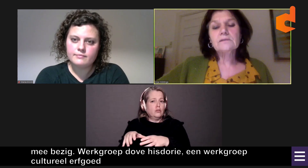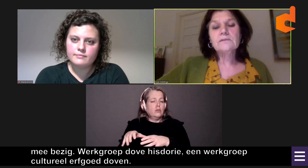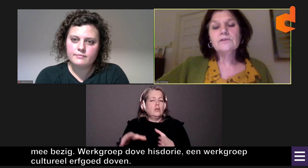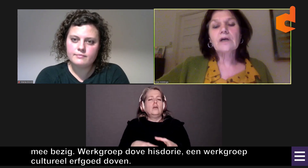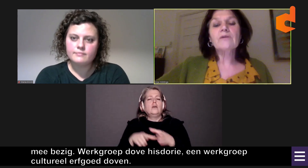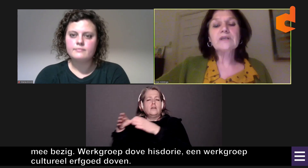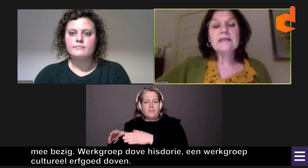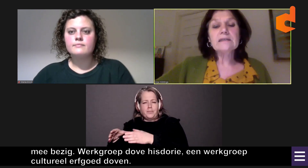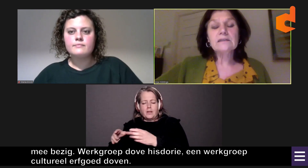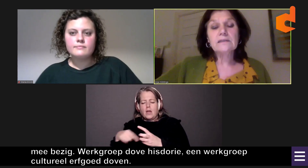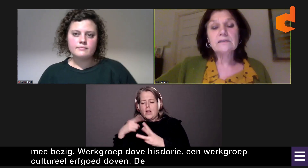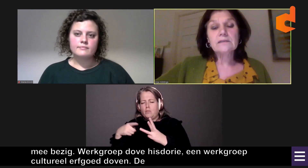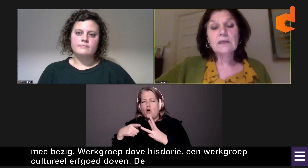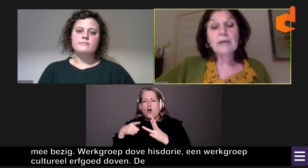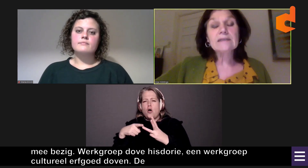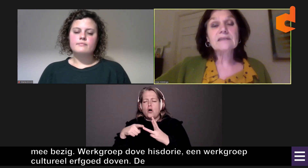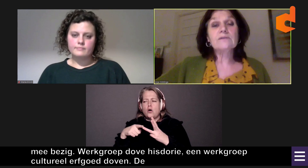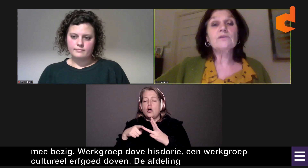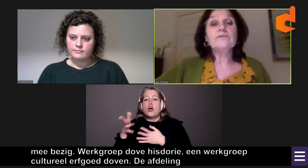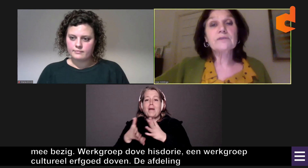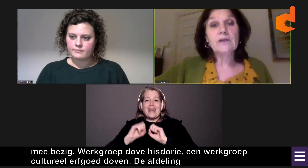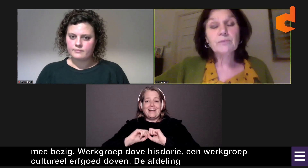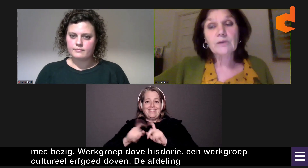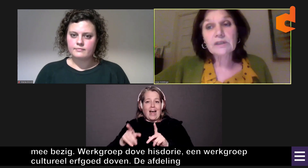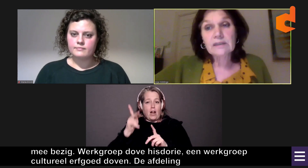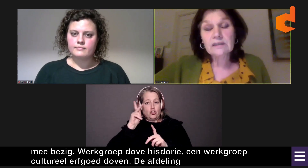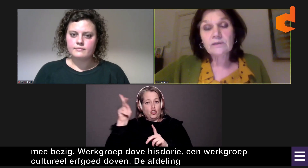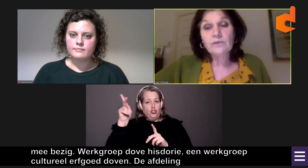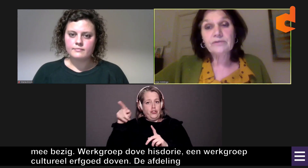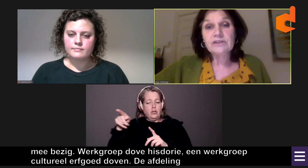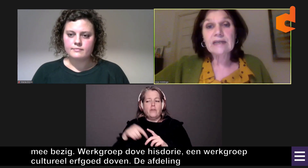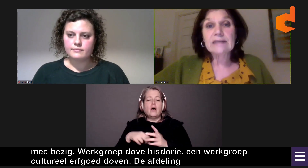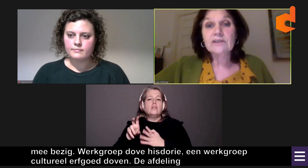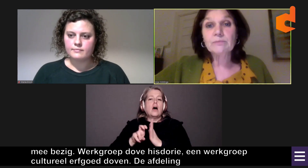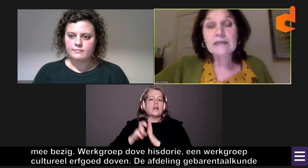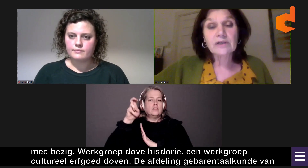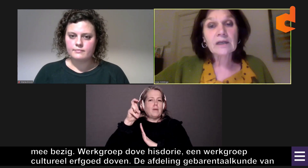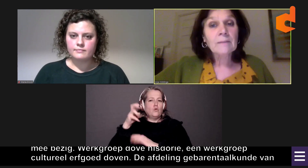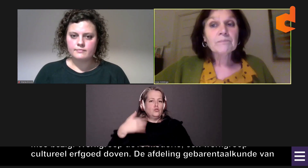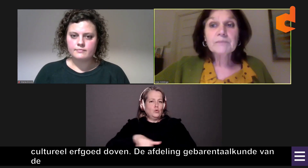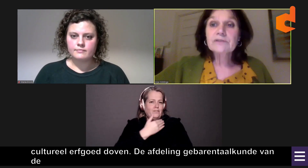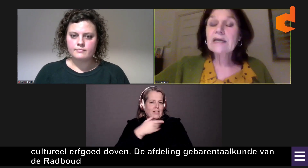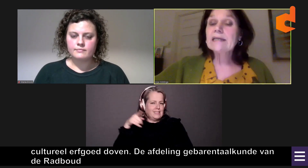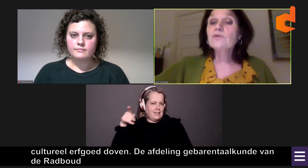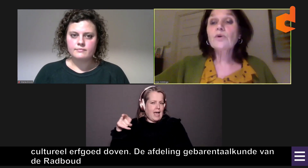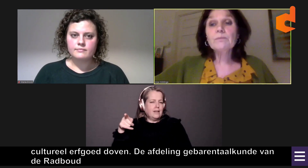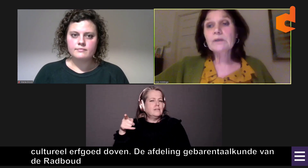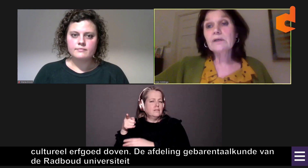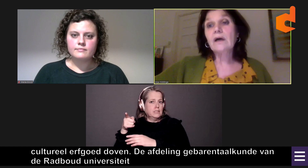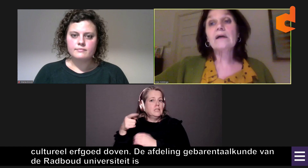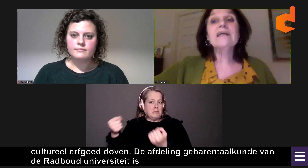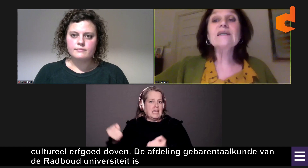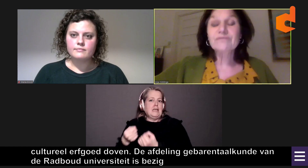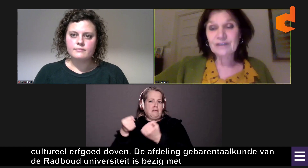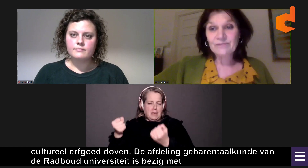De afdeling Gebarentaalkunde van de Radboud Universiteit is bezig met een enorm